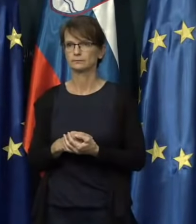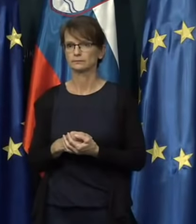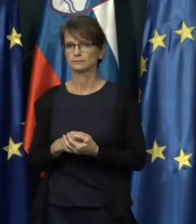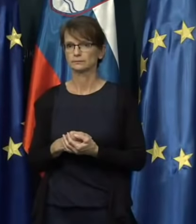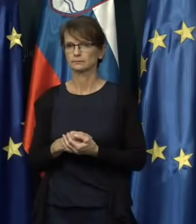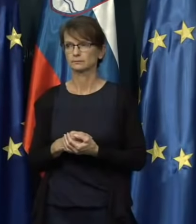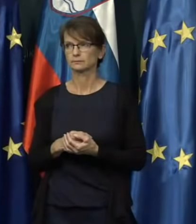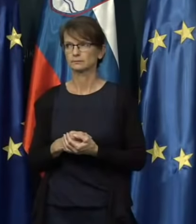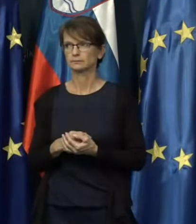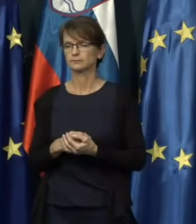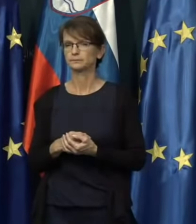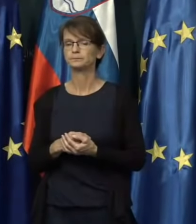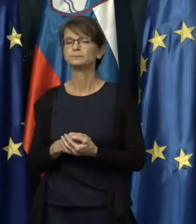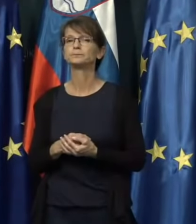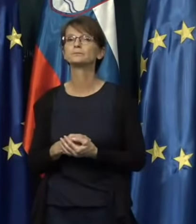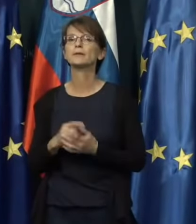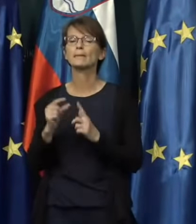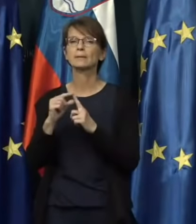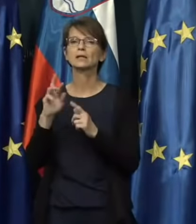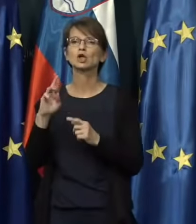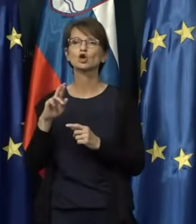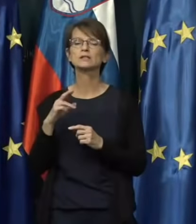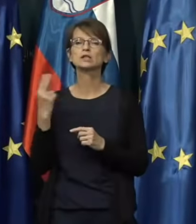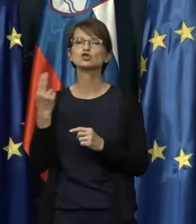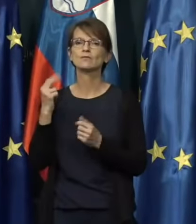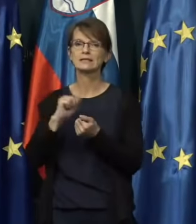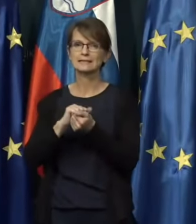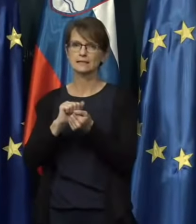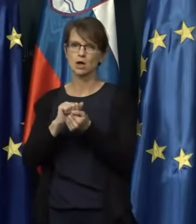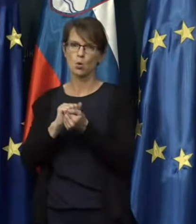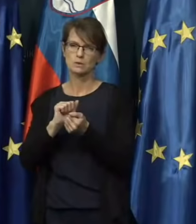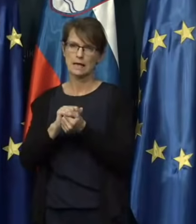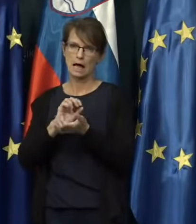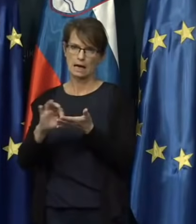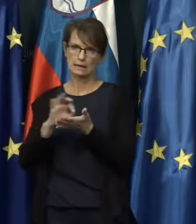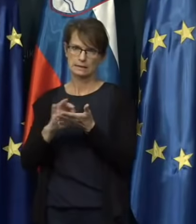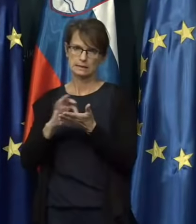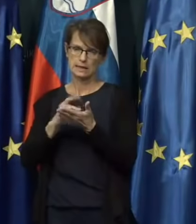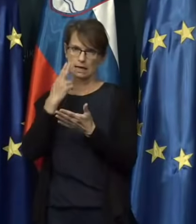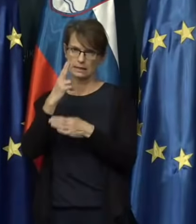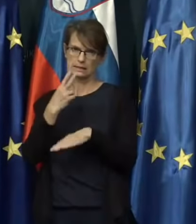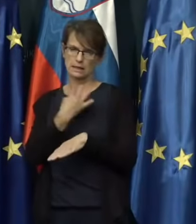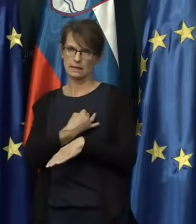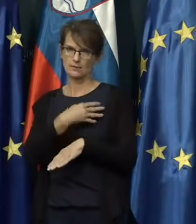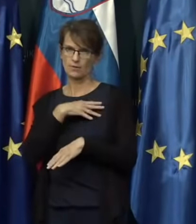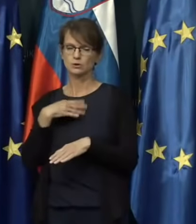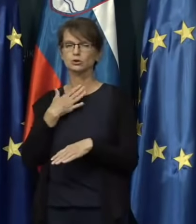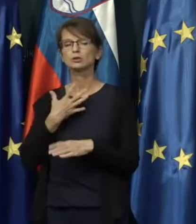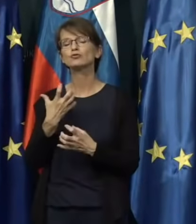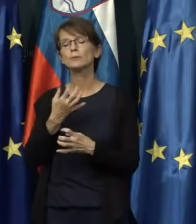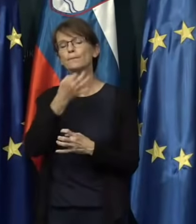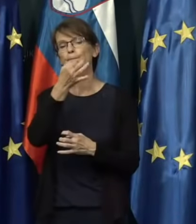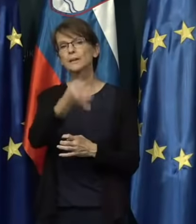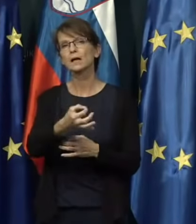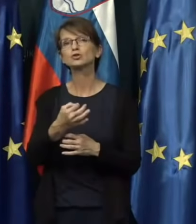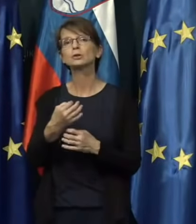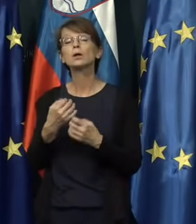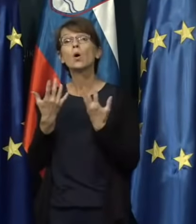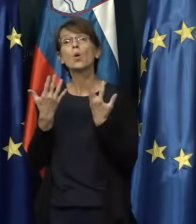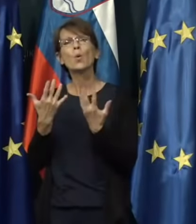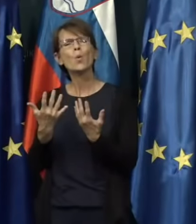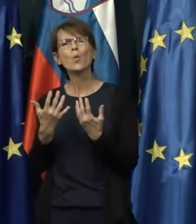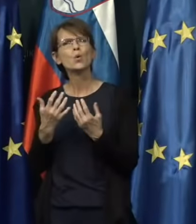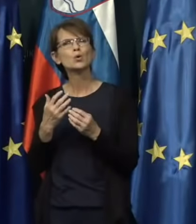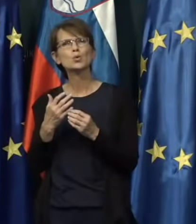Za me. Ja, prosim. Petar Avstnik, Slovenski tiskovni agencija, okoli Harvaške bi še vprašal. Me zanima, količni